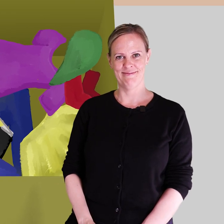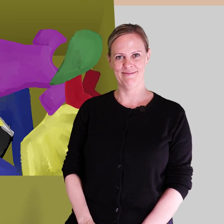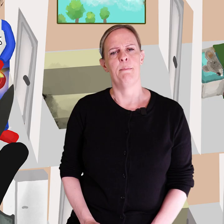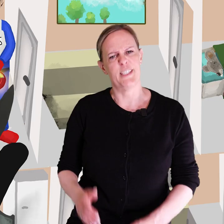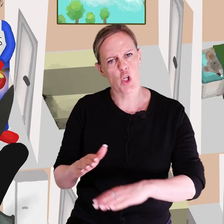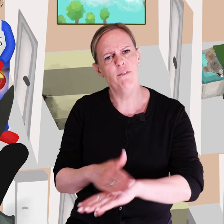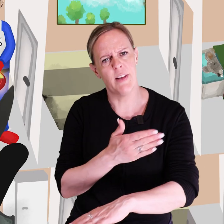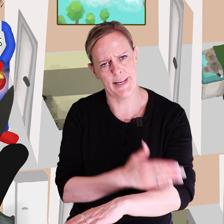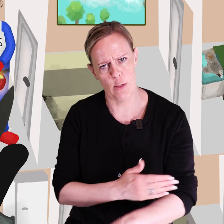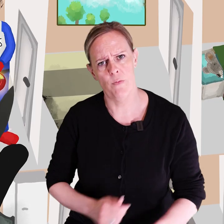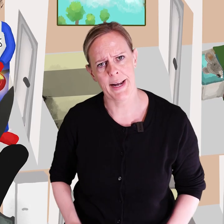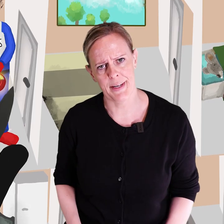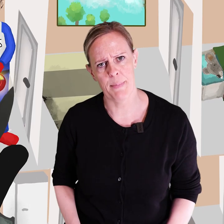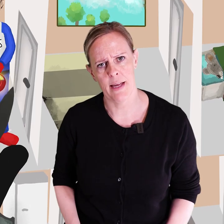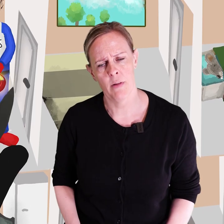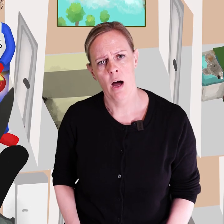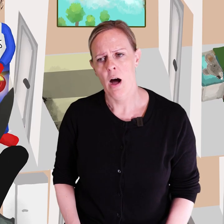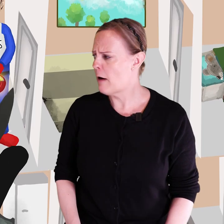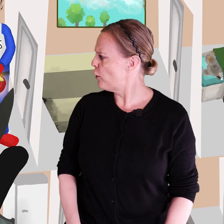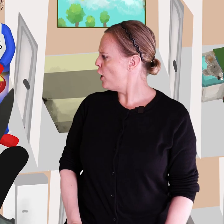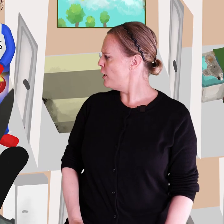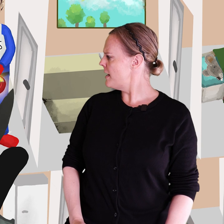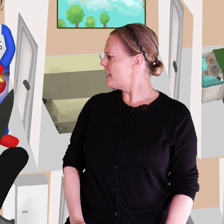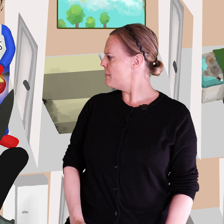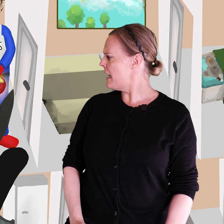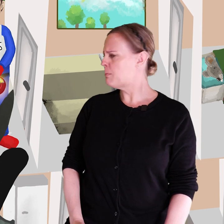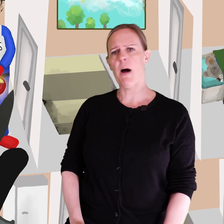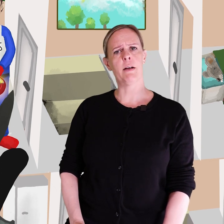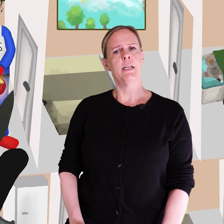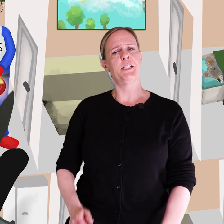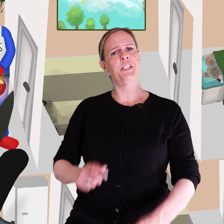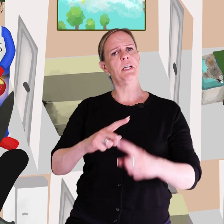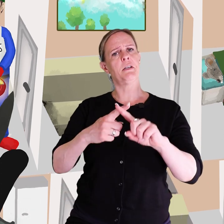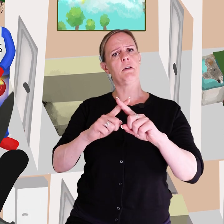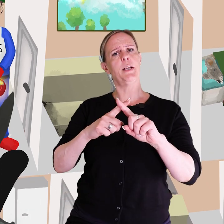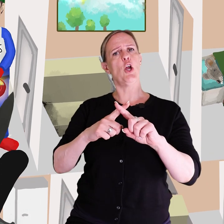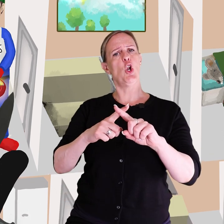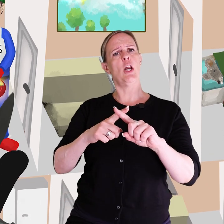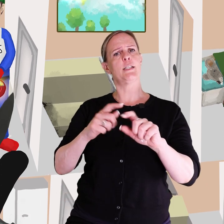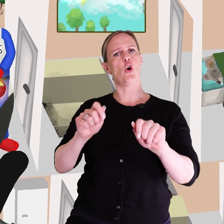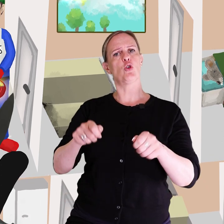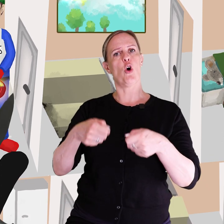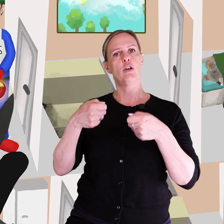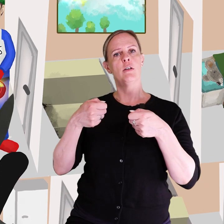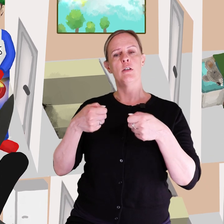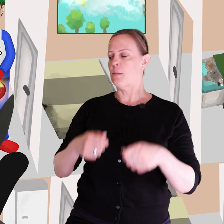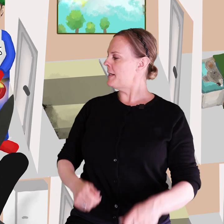Men stövlar är det nog värre med. Han får nöja sig med ett par stickade yllesockor som han